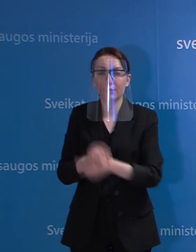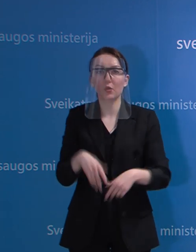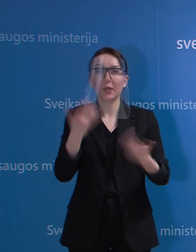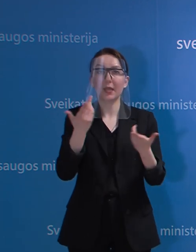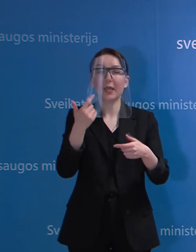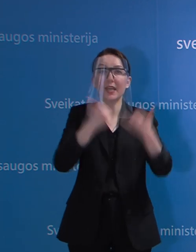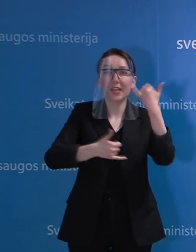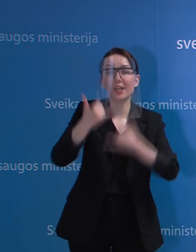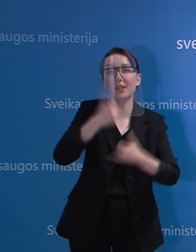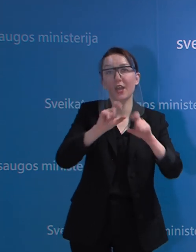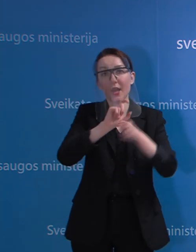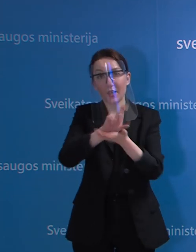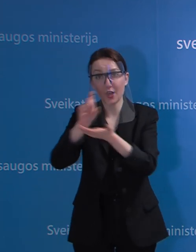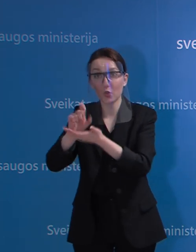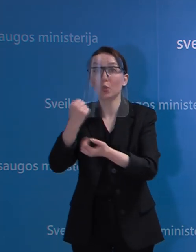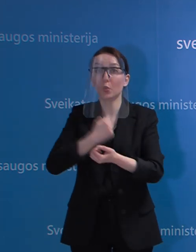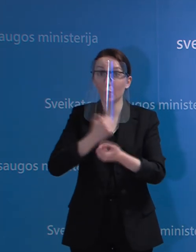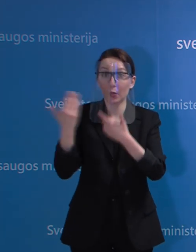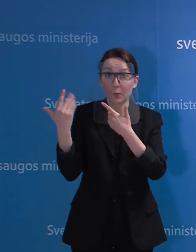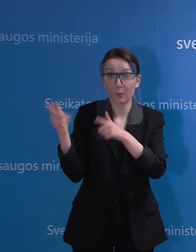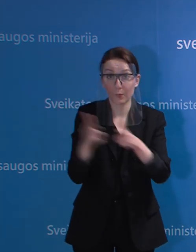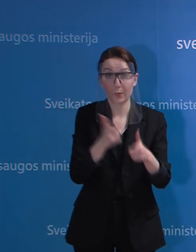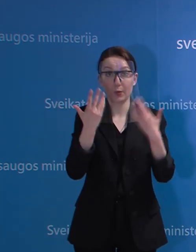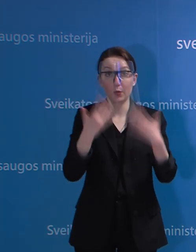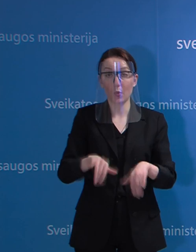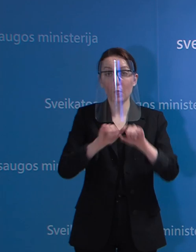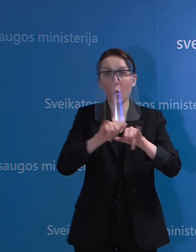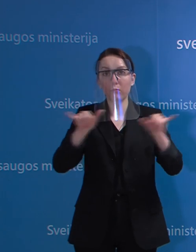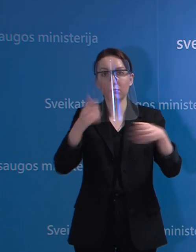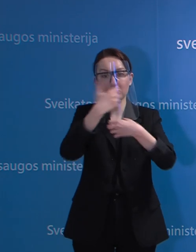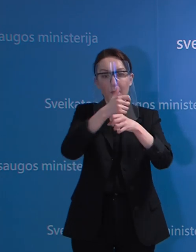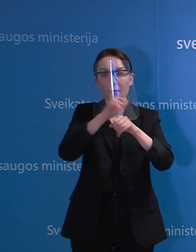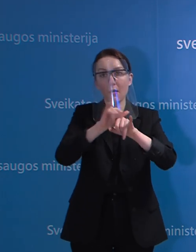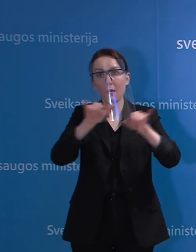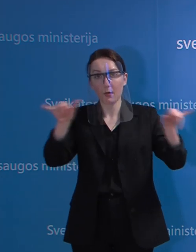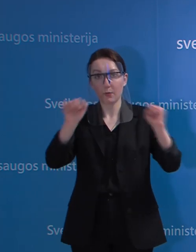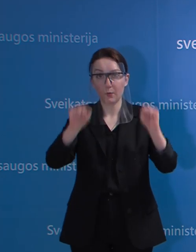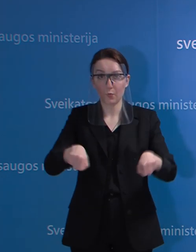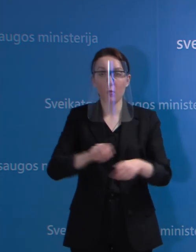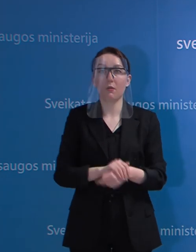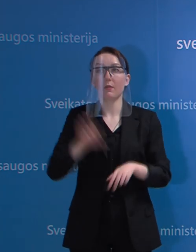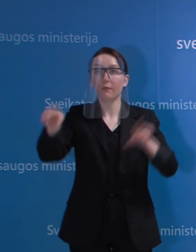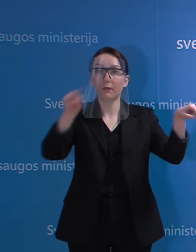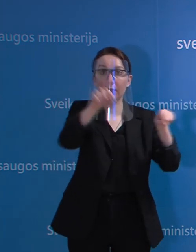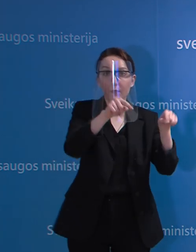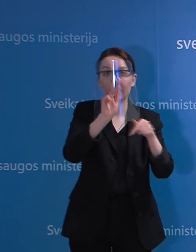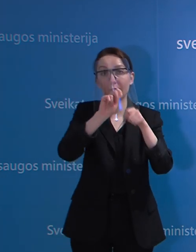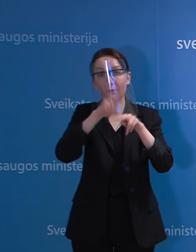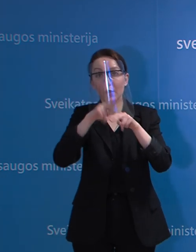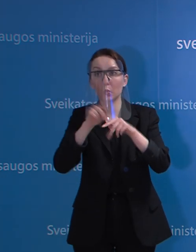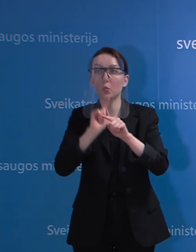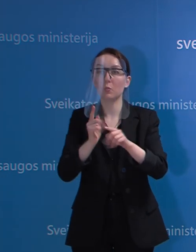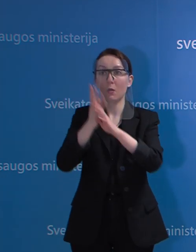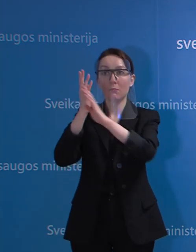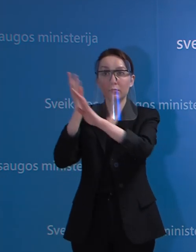reagentų tinkamą kiekį. Ir dabar jau galim plėst laboratorinės tyrimų apimtis, kad daugiau gyventojų,